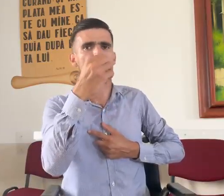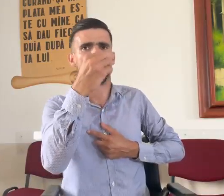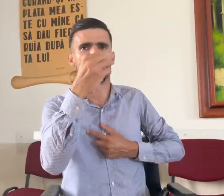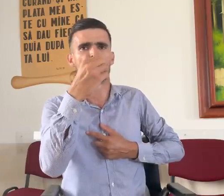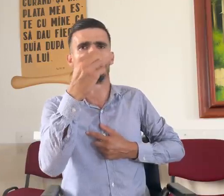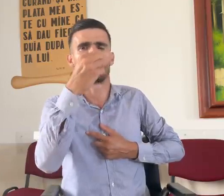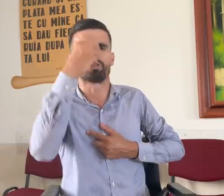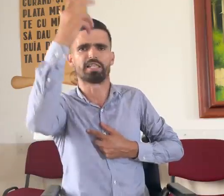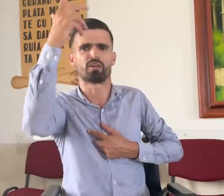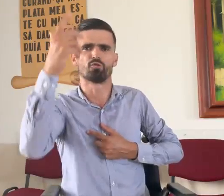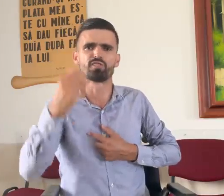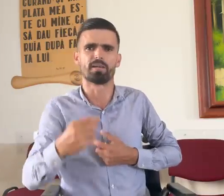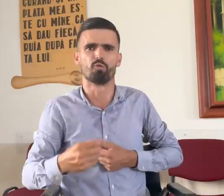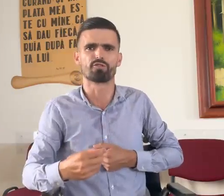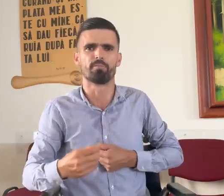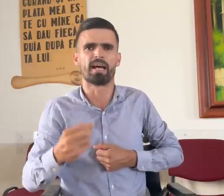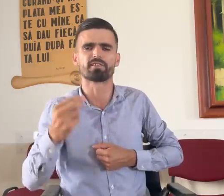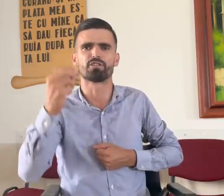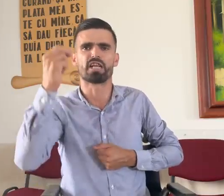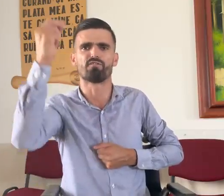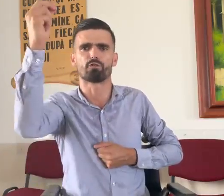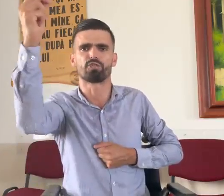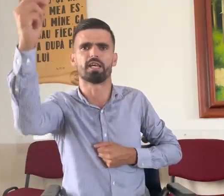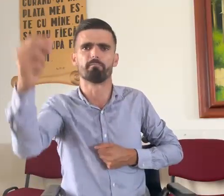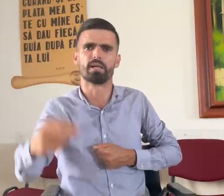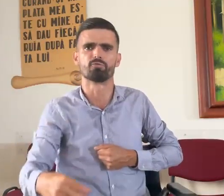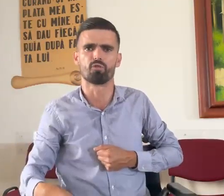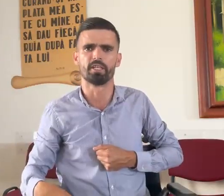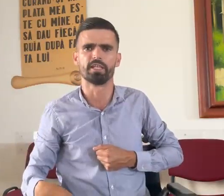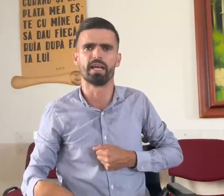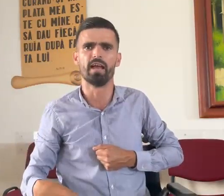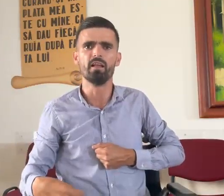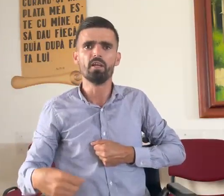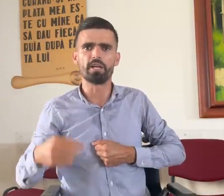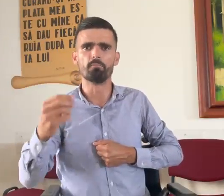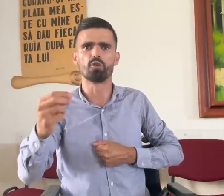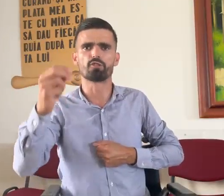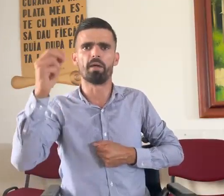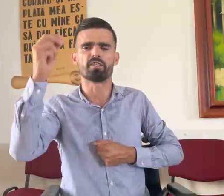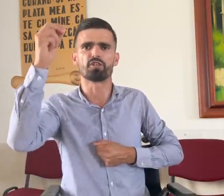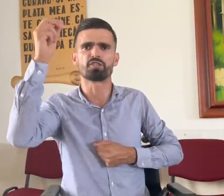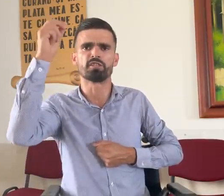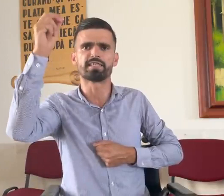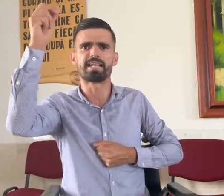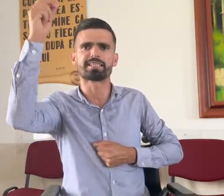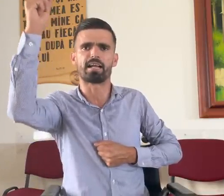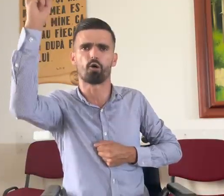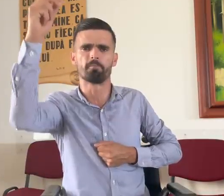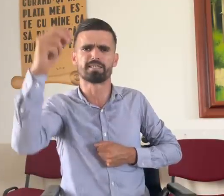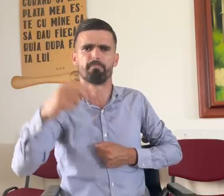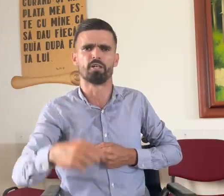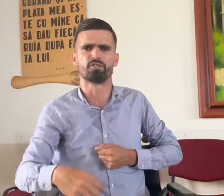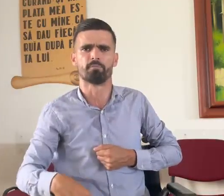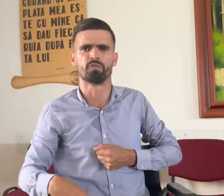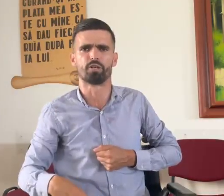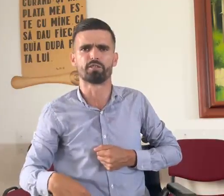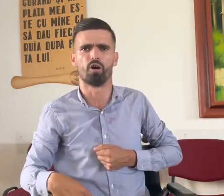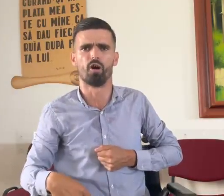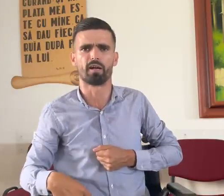mele nu vor fi de ajuns să-i mulțumesc că ce a făcut el pentru mine. Îi mulțumesc și îl cinstesc ca Domn Stăpân și Mântuitor